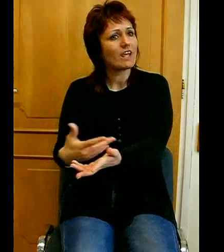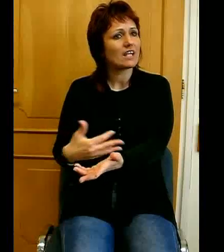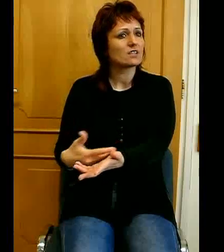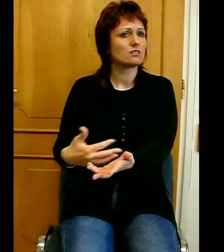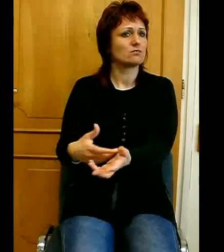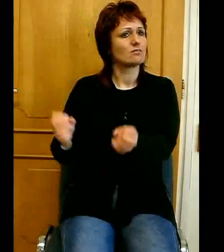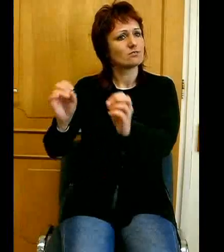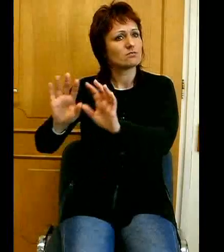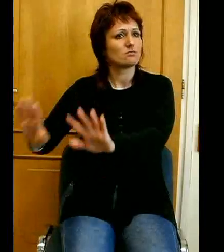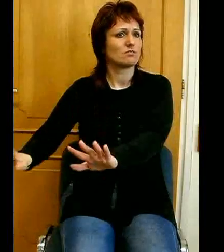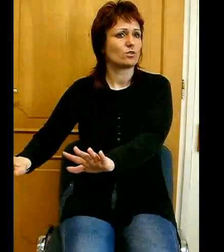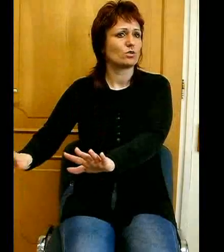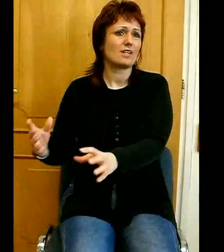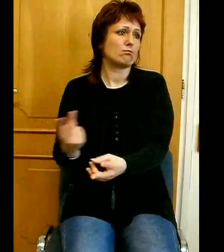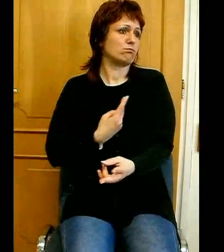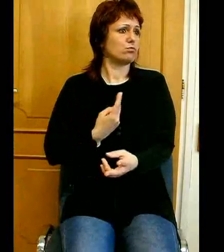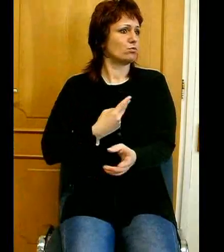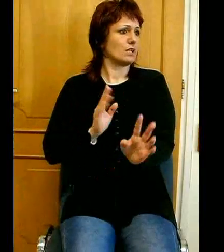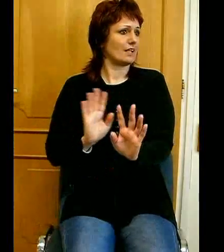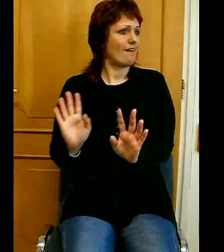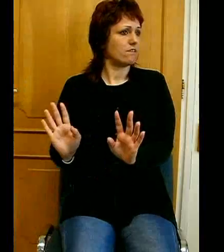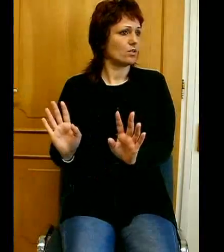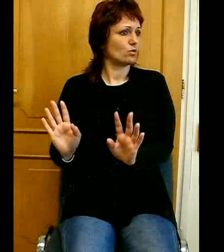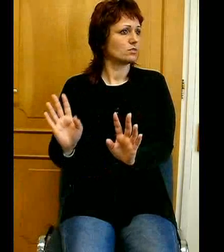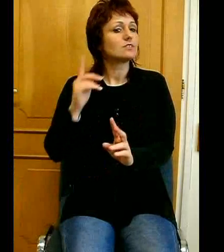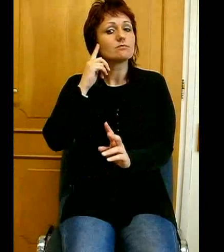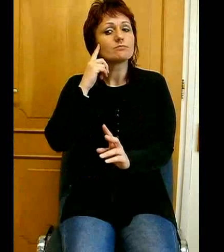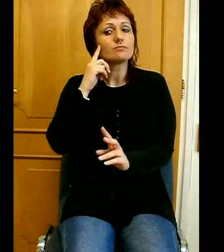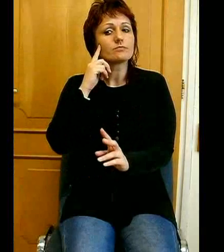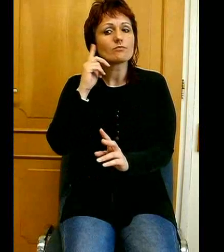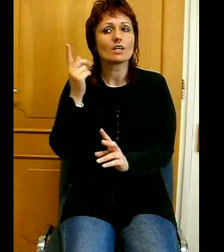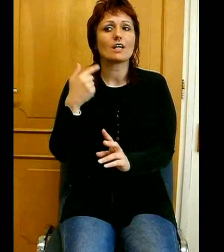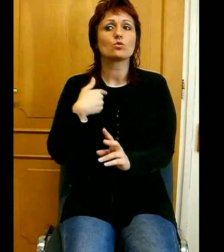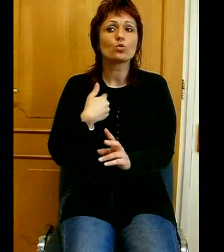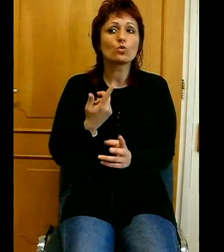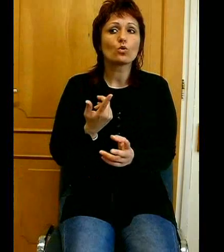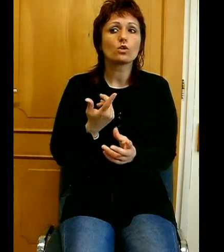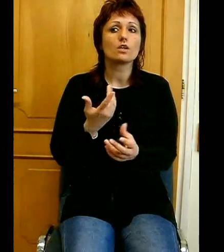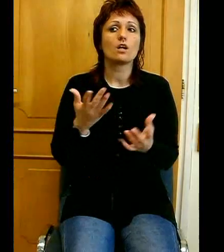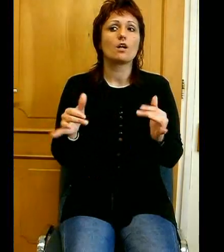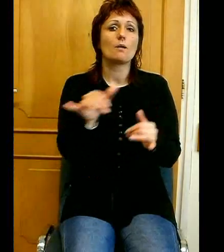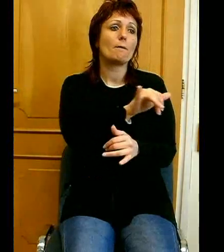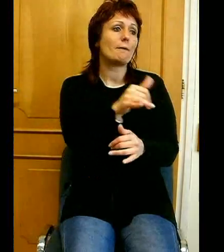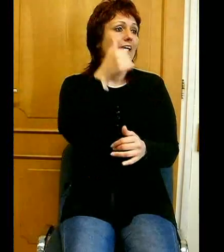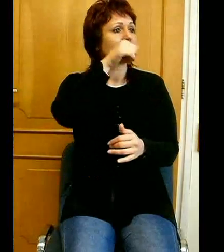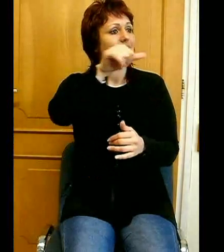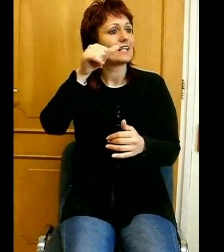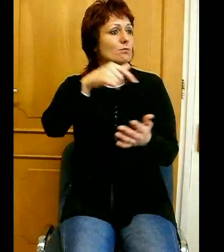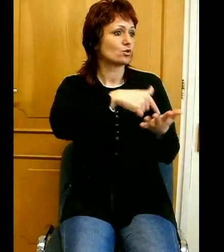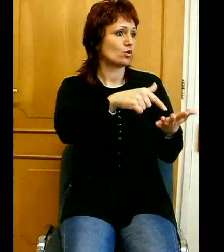egyáltalán nem vagyunk büszkék, de tudjuk, hogy melyik népnek a sorsában osztozunk, és természetesen